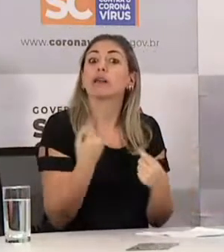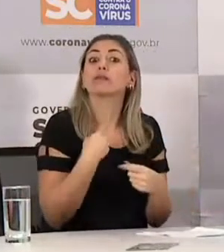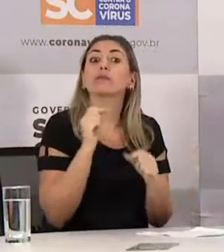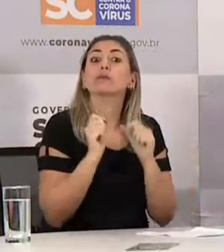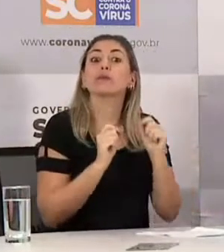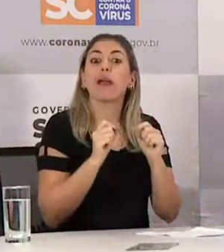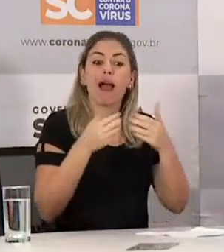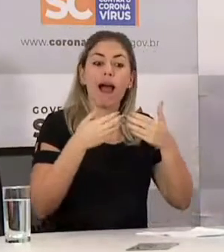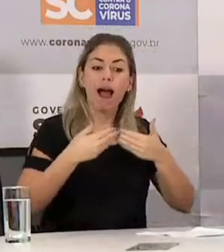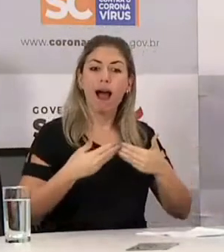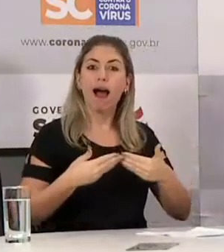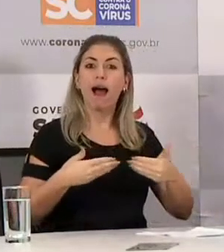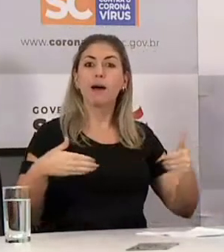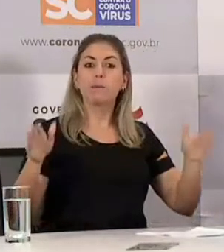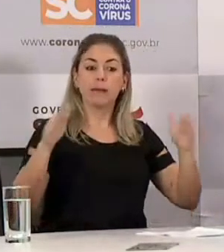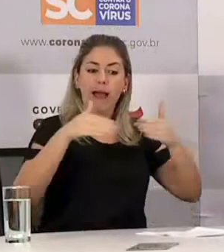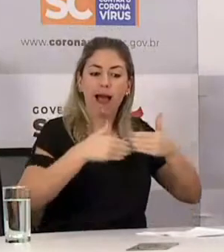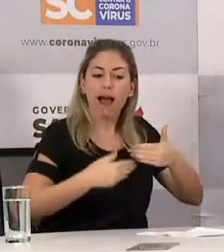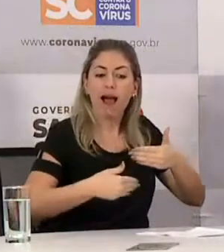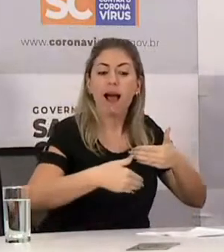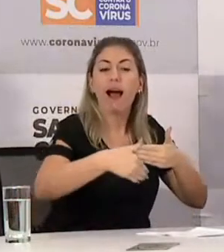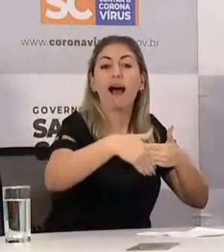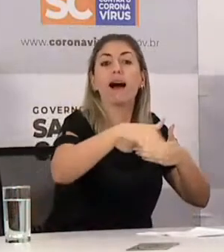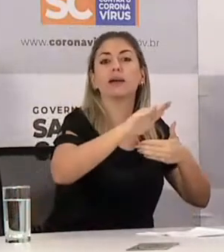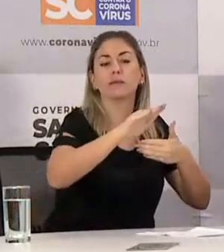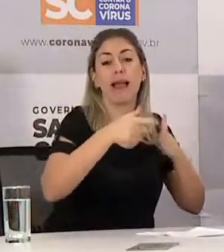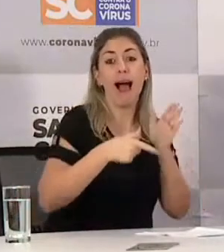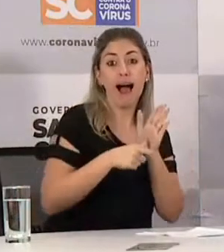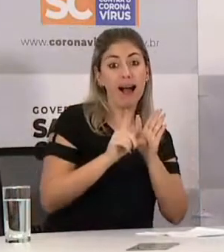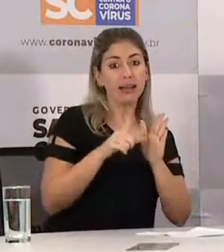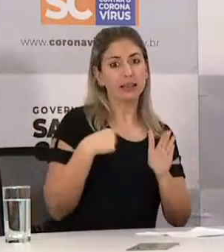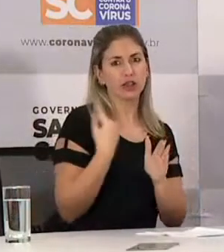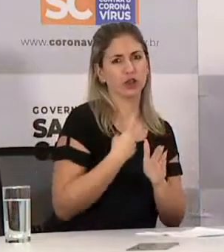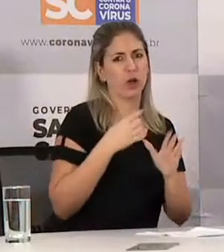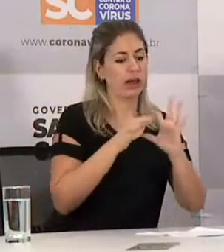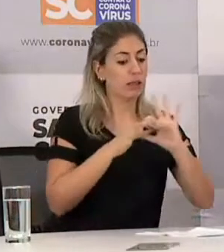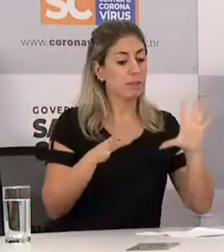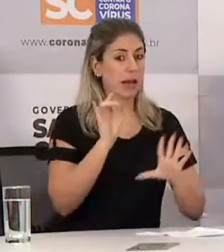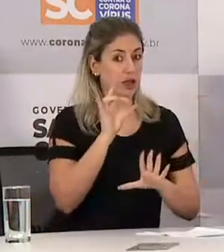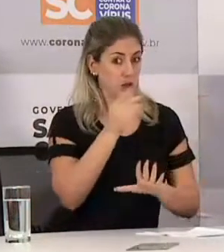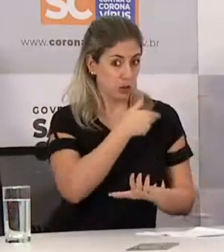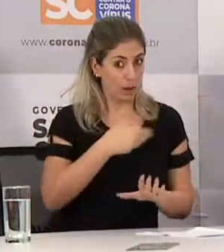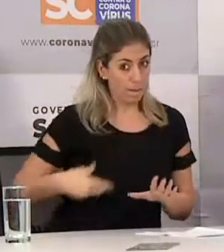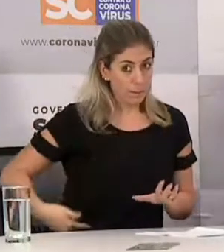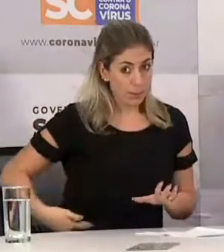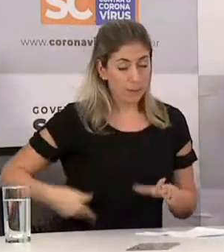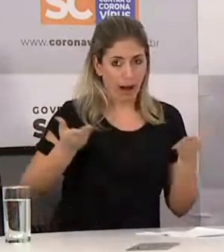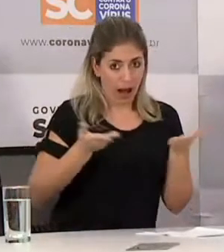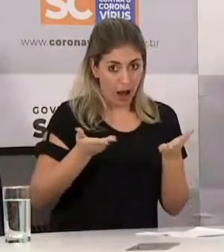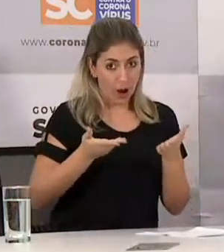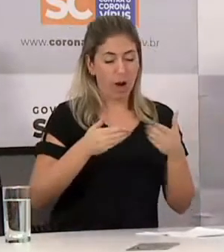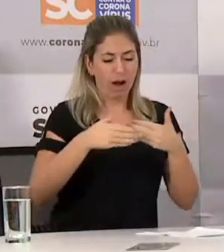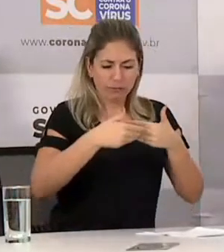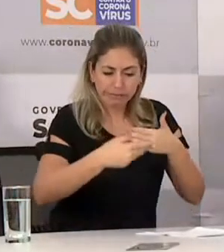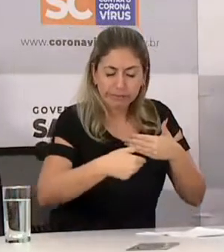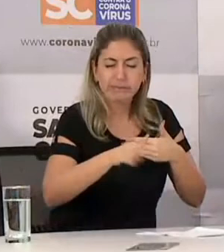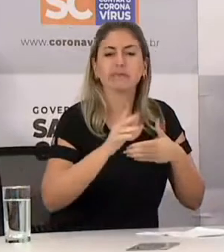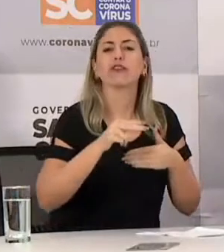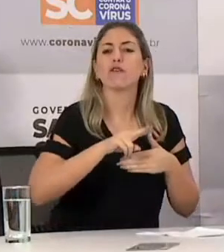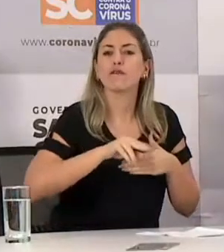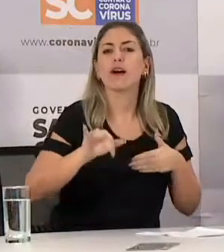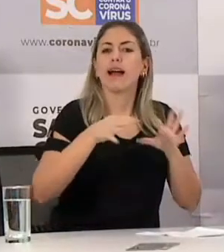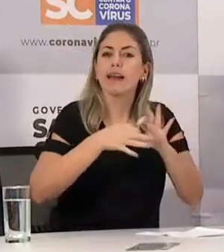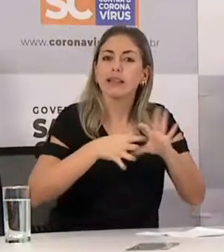mesmo tratamento para as obras privadas, todas elas no mesmo padrão, com os mesmos requisitos